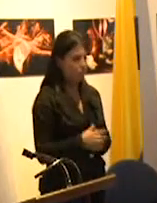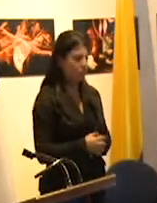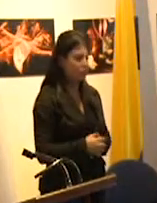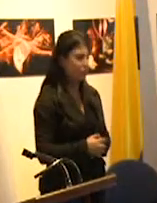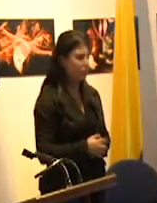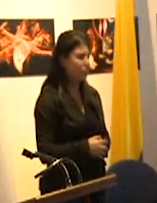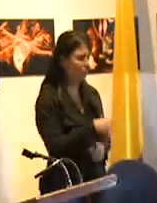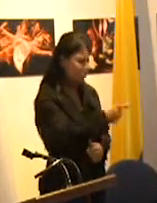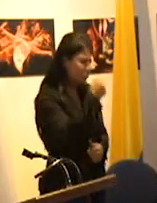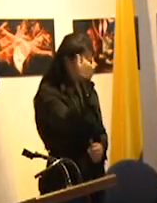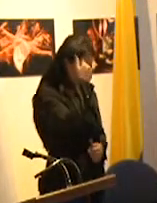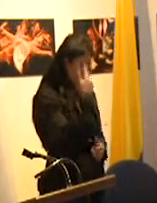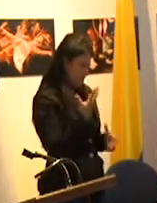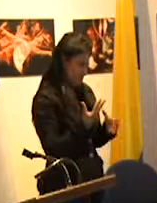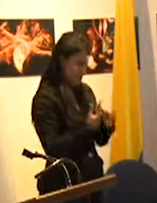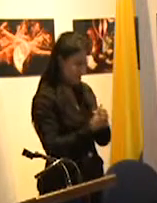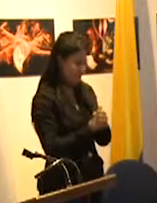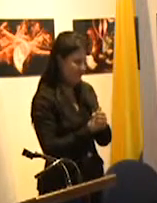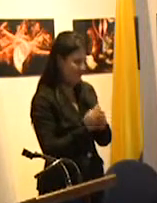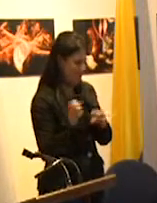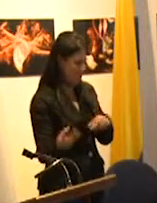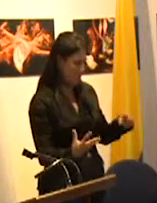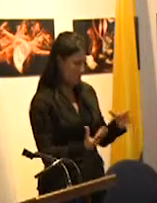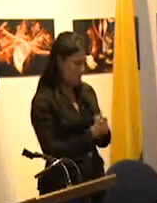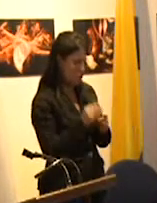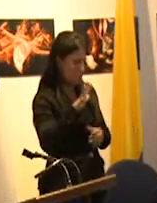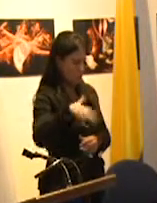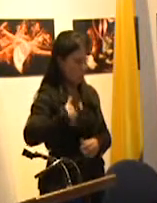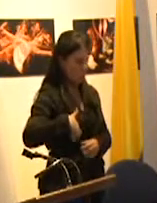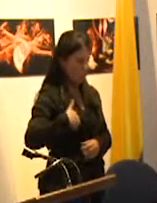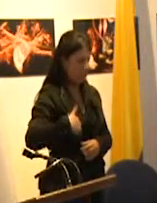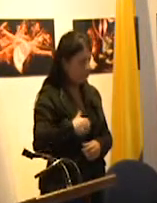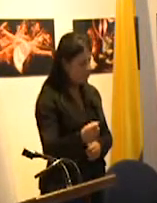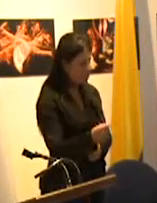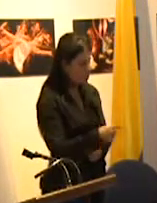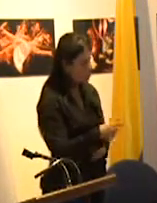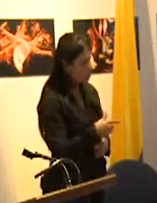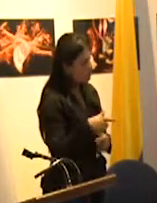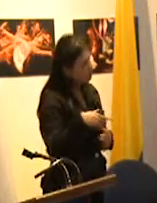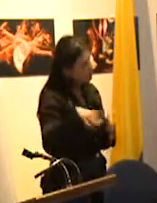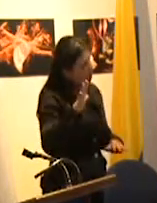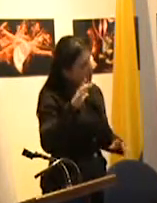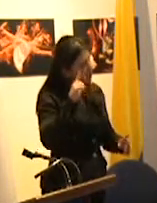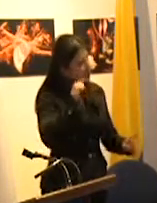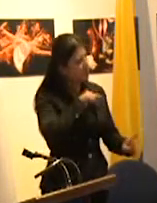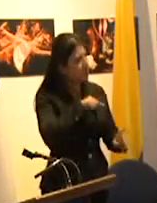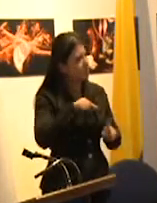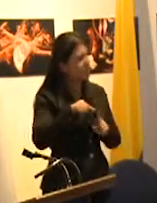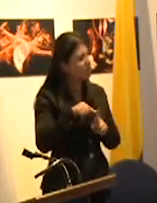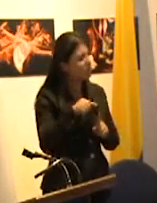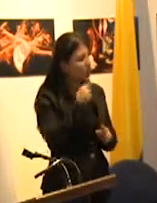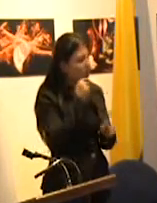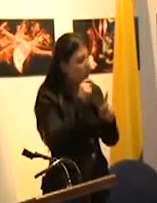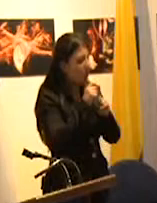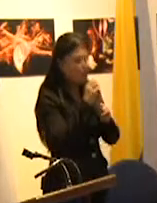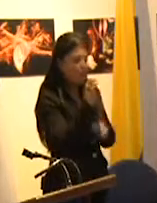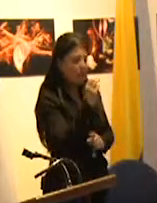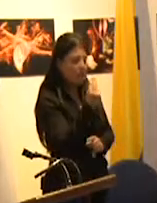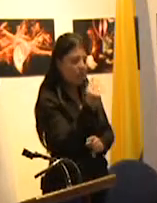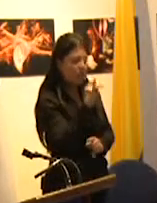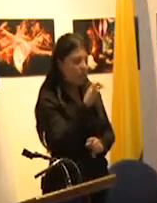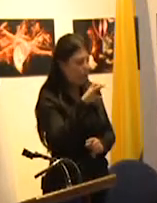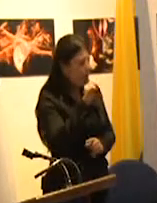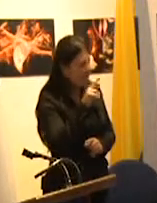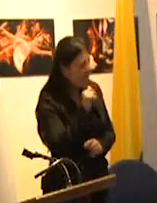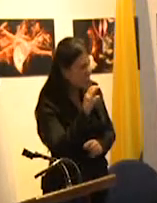considera que la educación inclusiva en Argentina es más dada a la equiparación de